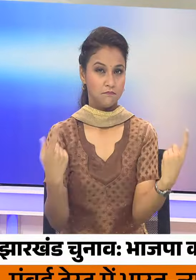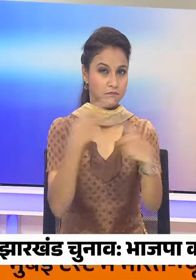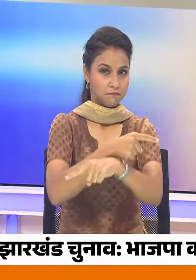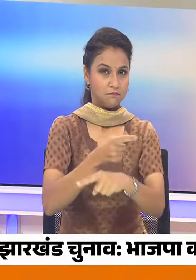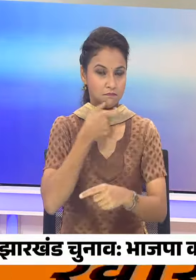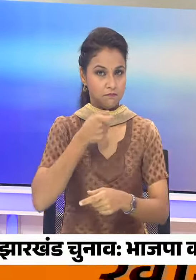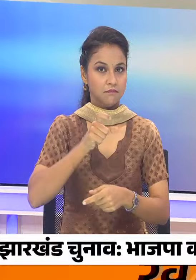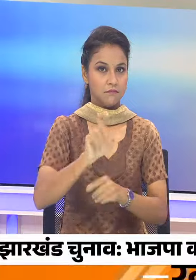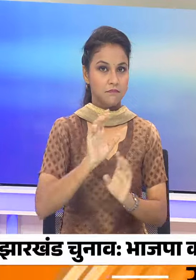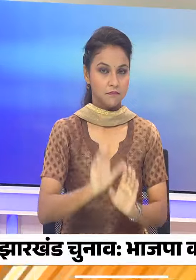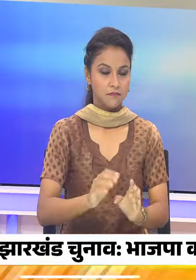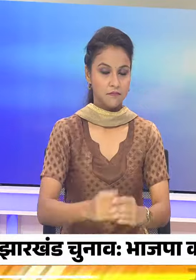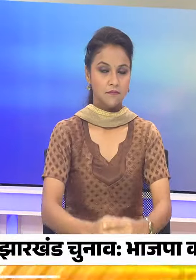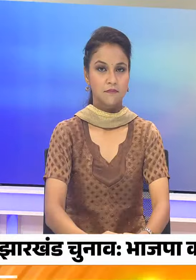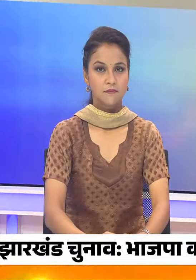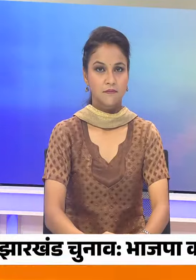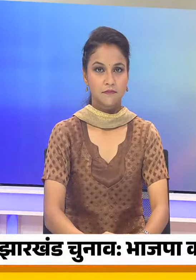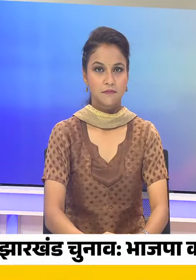देंगे चुनाथी